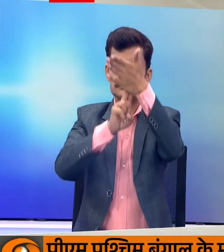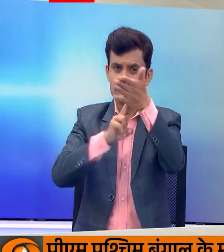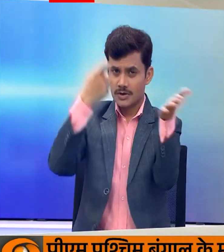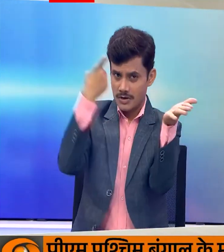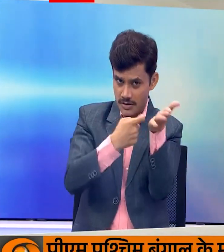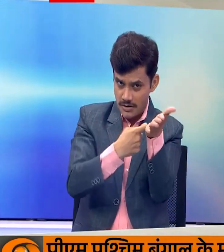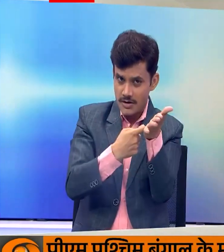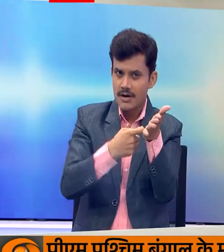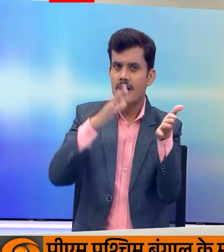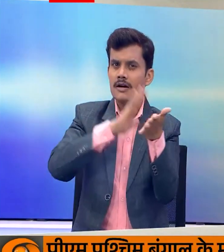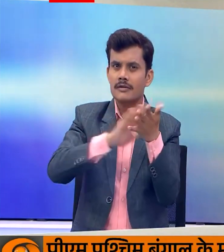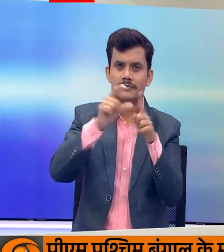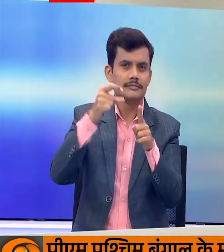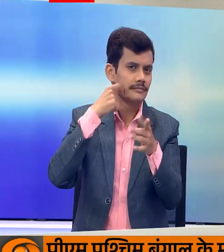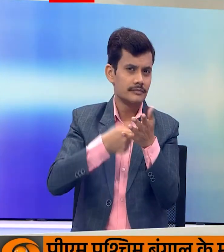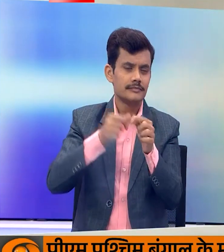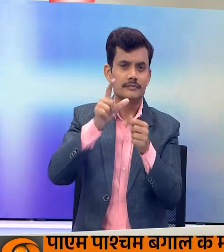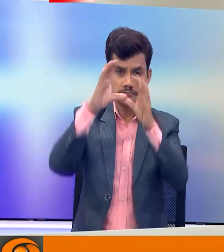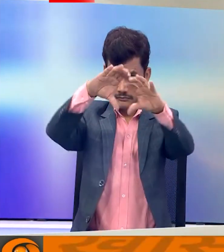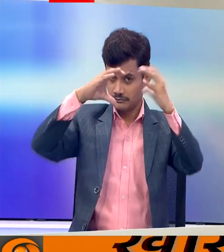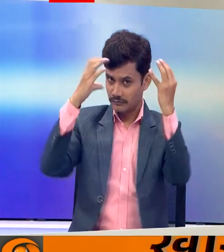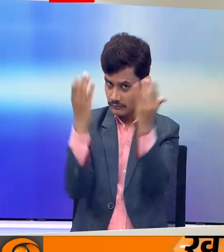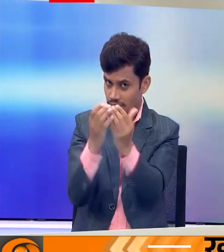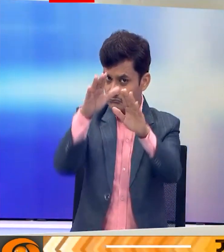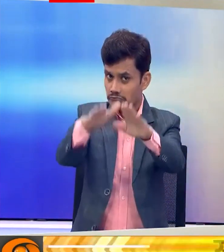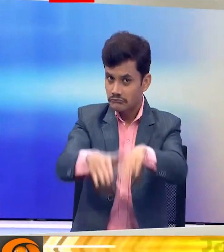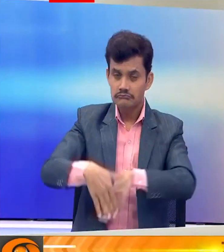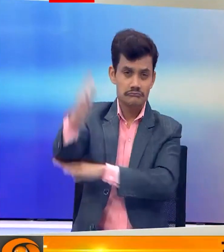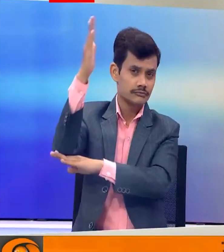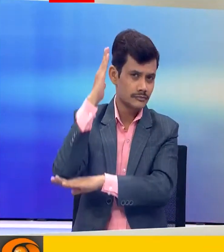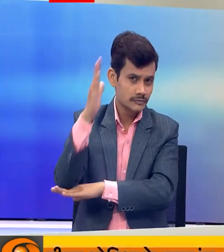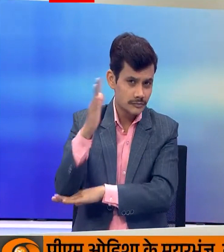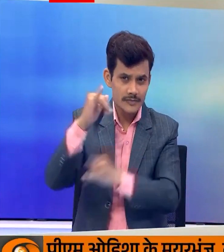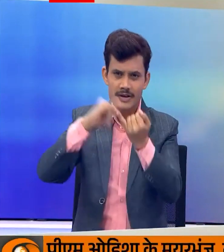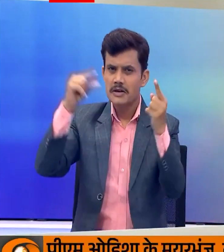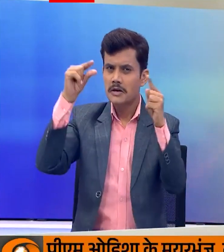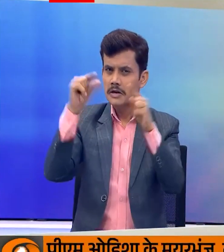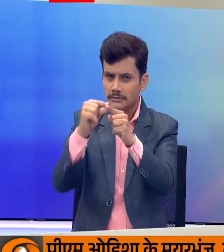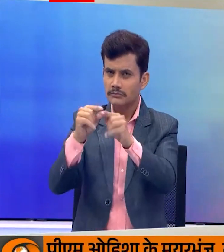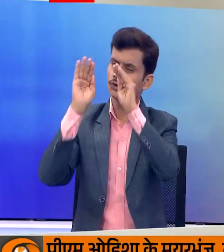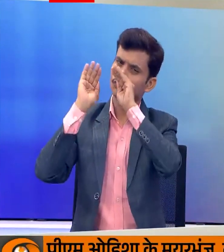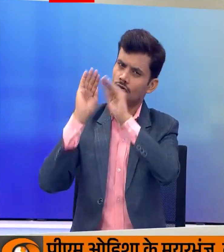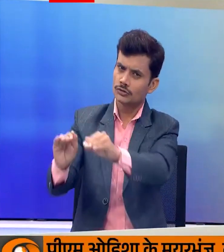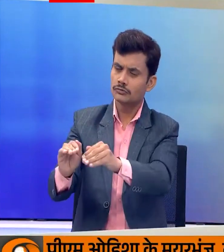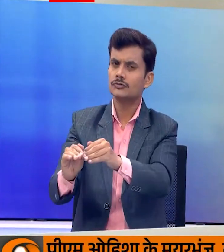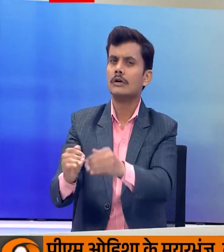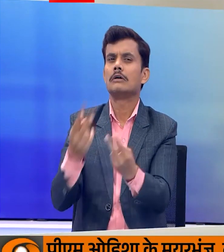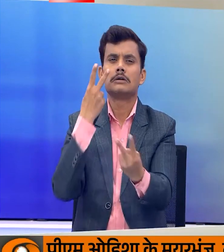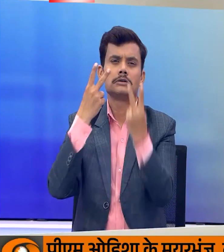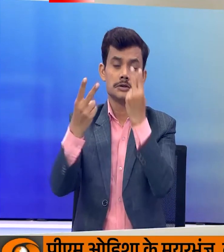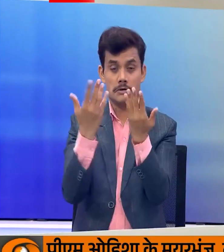रॉबर्ट्स गंज के हाइडिल मैदान में जनावी राली को संबोधित कर पार्टी के लिए प्रचार करते नजर आएंगे